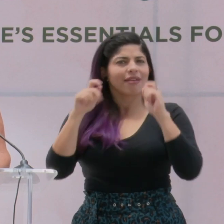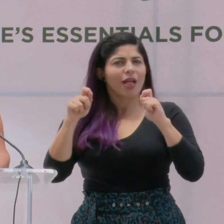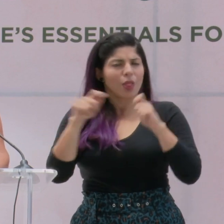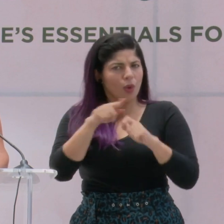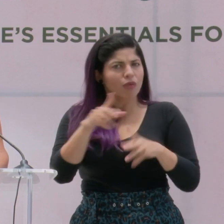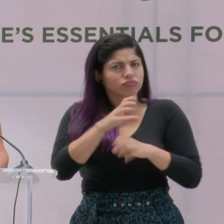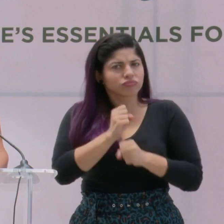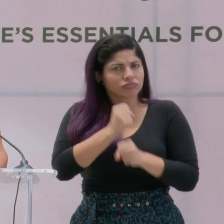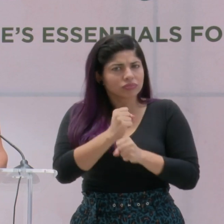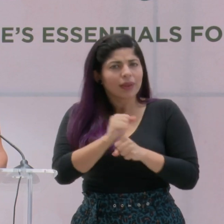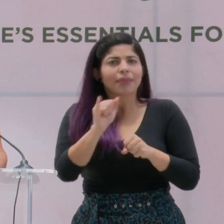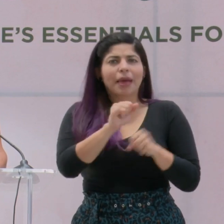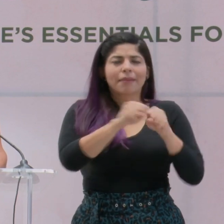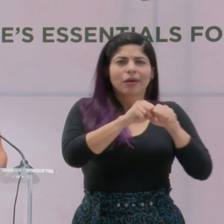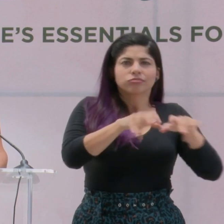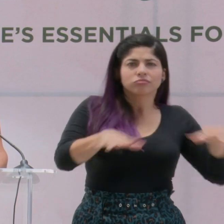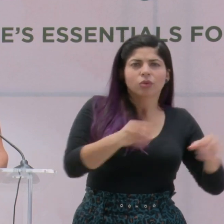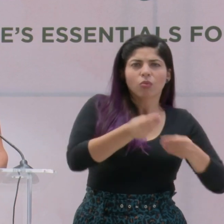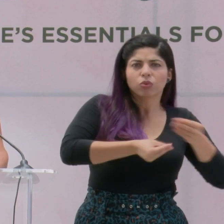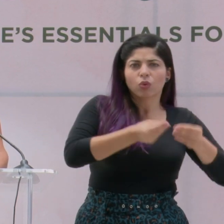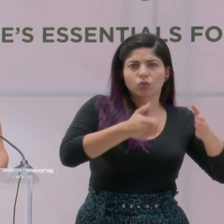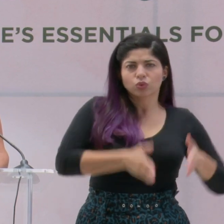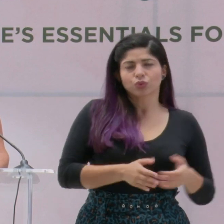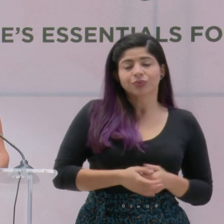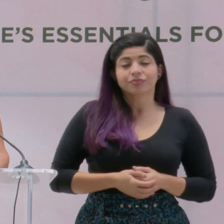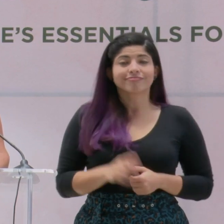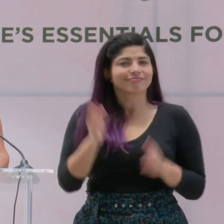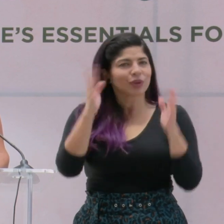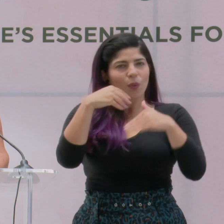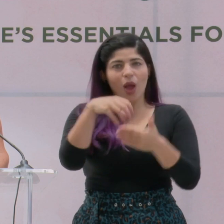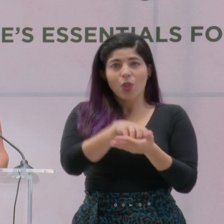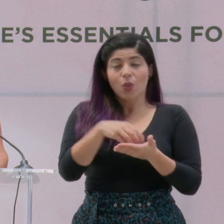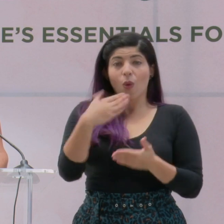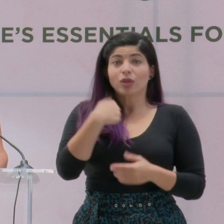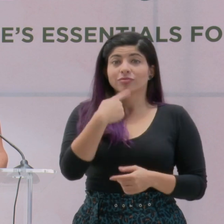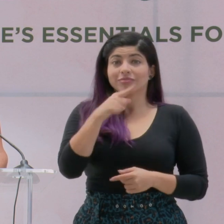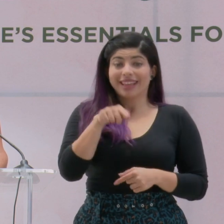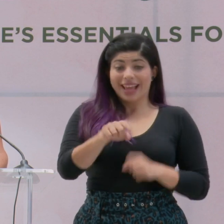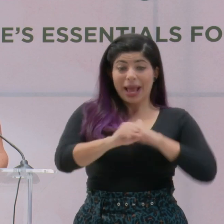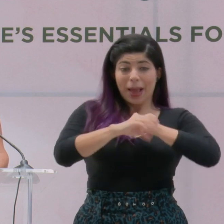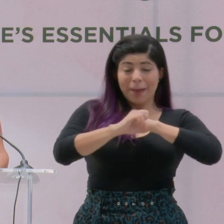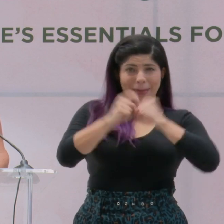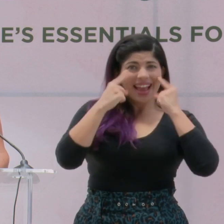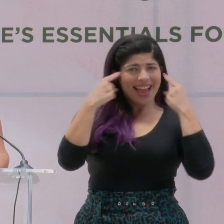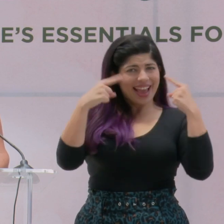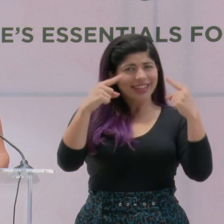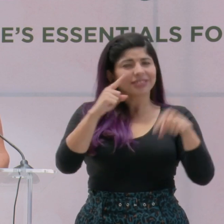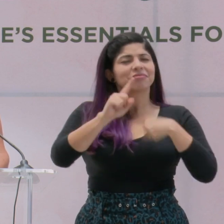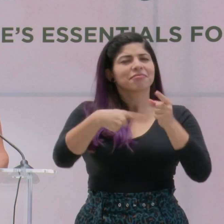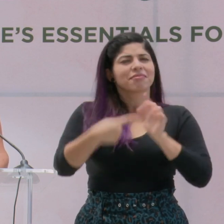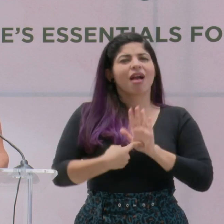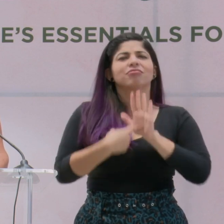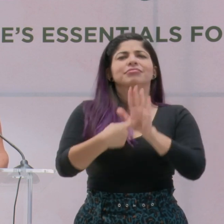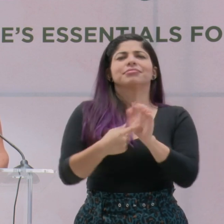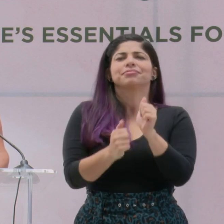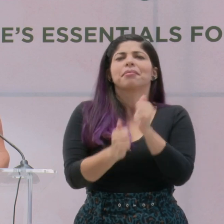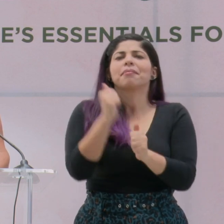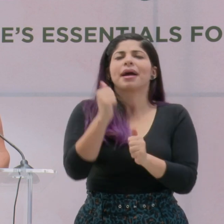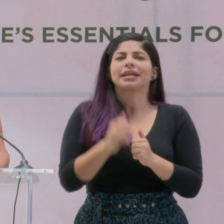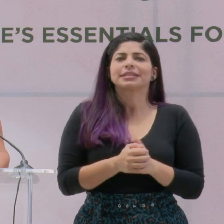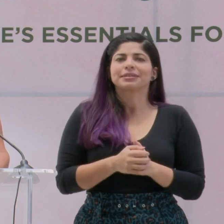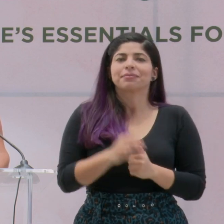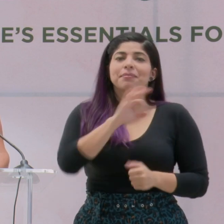así como la generación de encadenamientos productivos. No tengo duda al decir que el éxito de esta campaña se traducirá en más